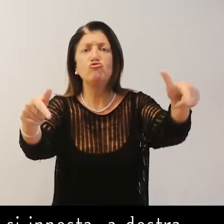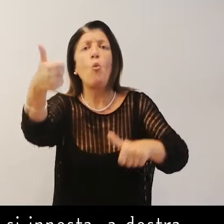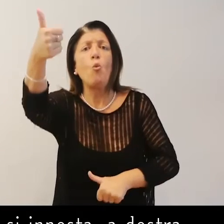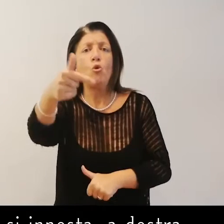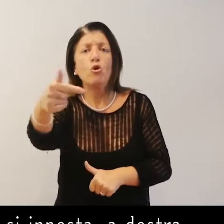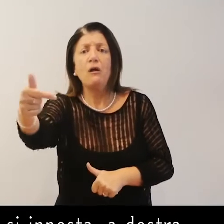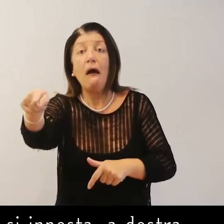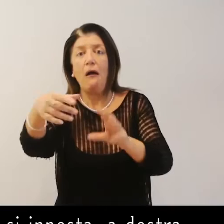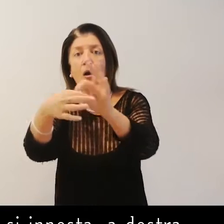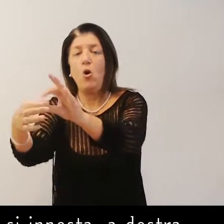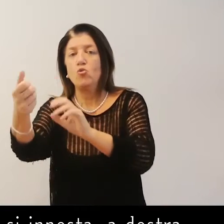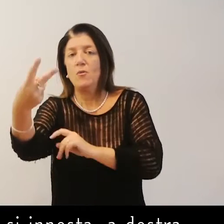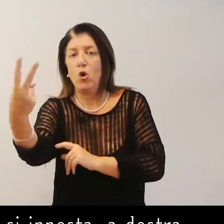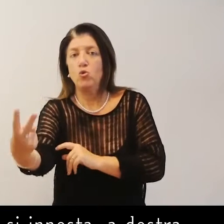transetto, numero due.